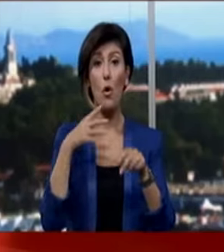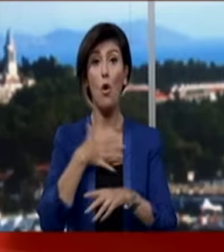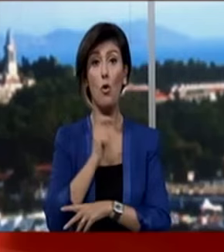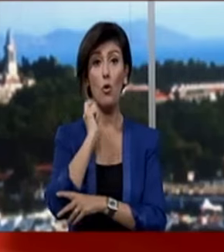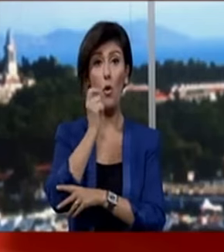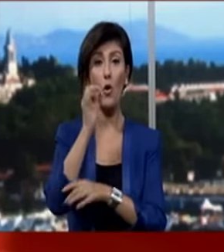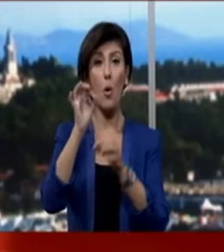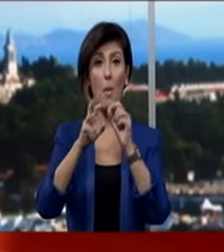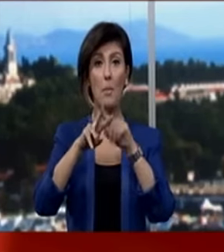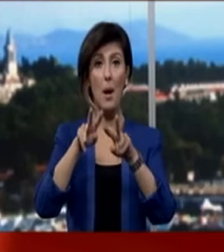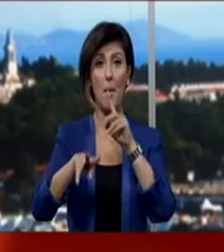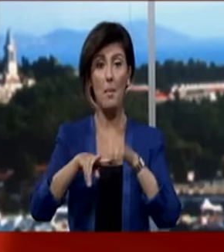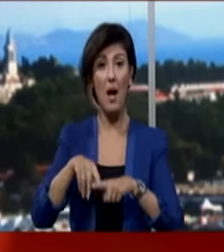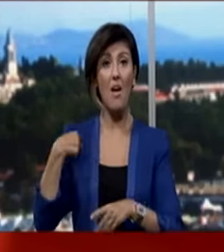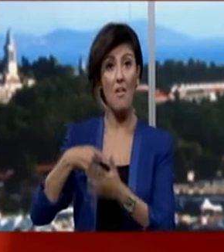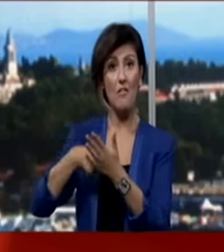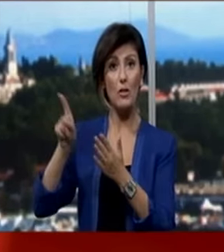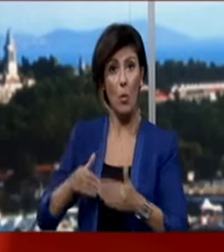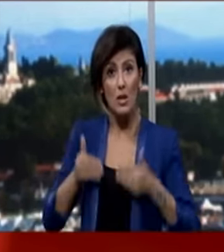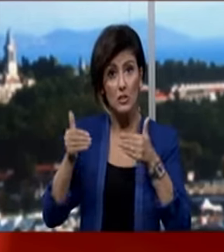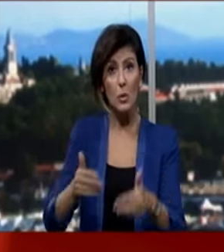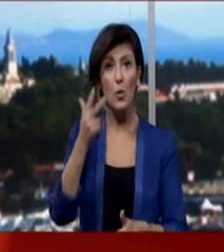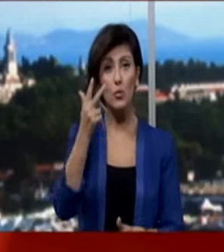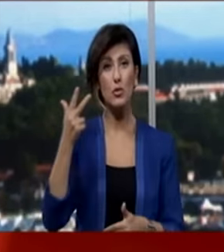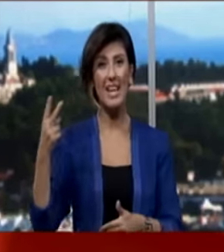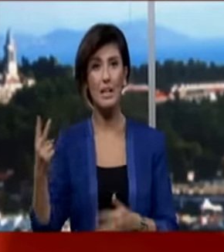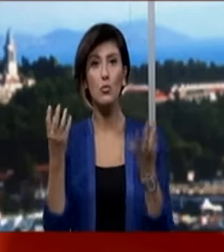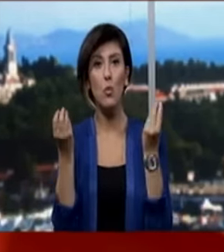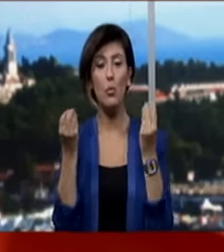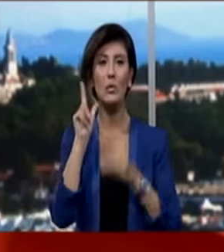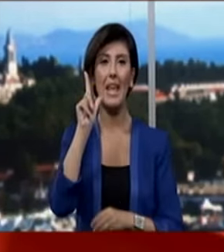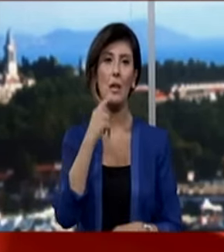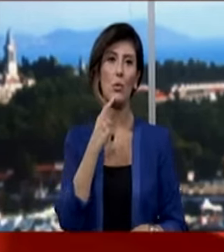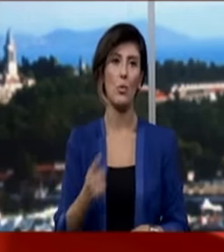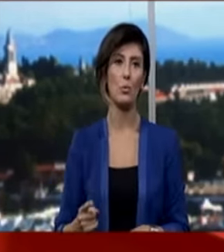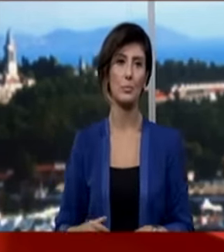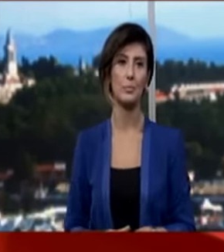Kongrenin Obama'nın vetosunu aşabilmesi için 3'te 2 çoğunluğu sağlaması gerekiyor.